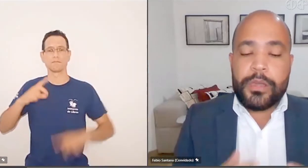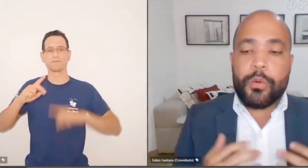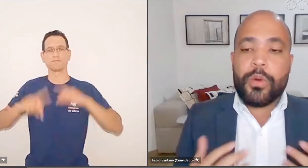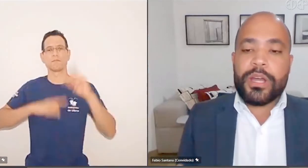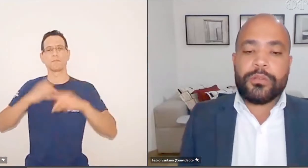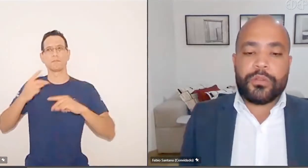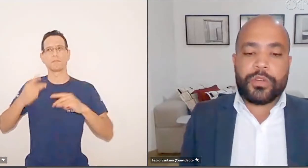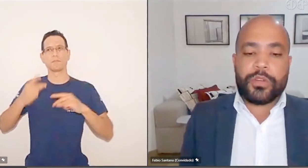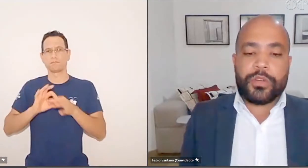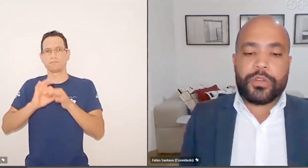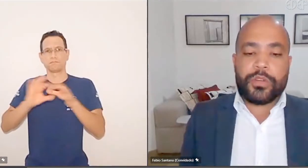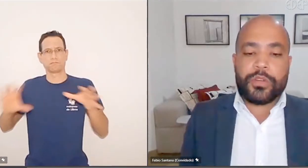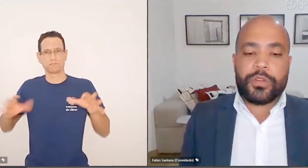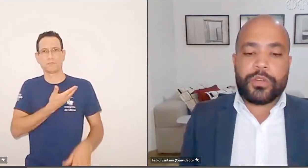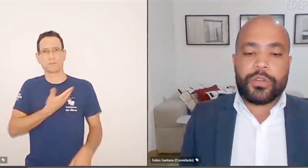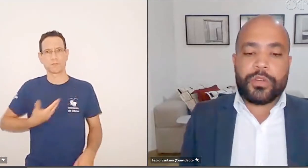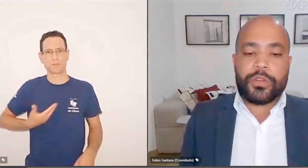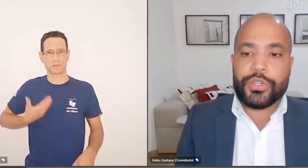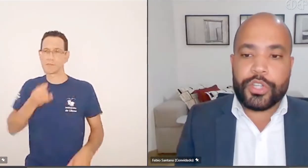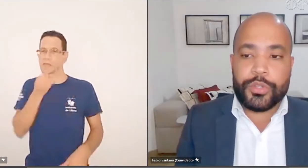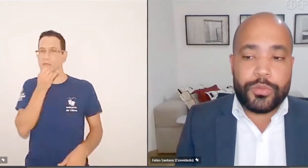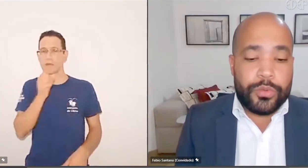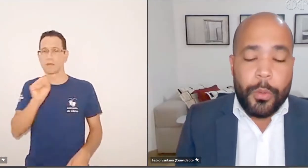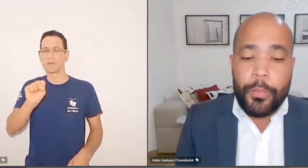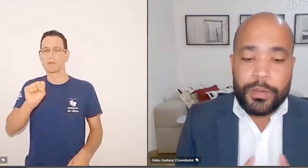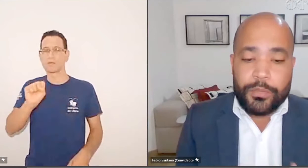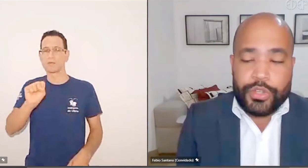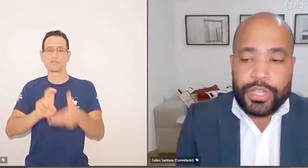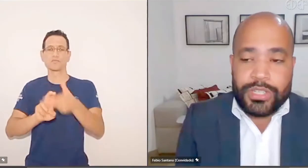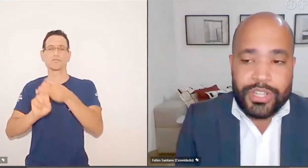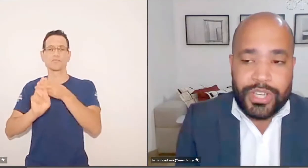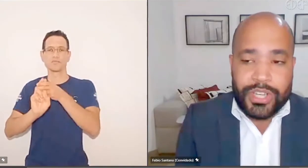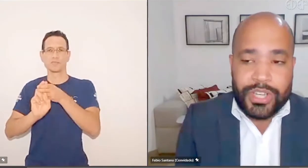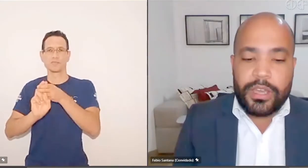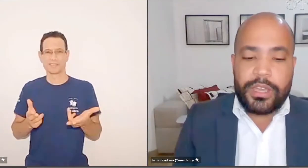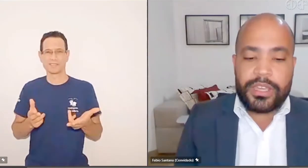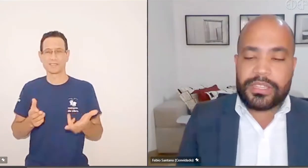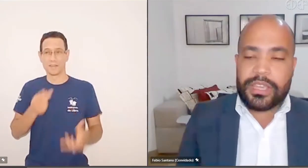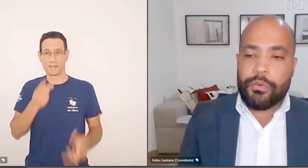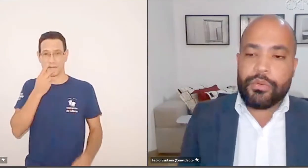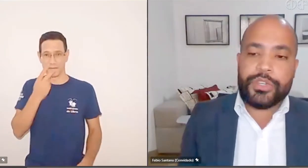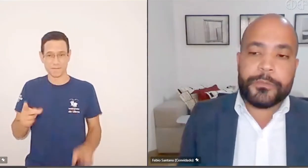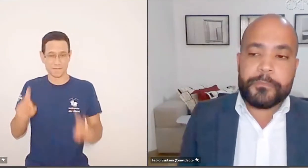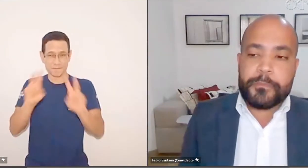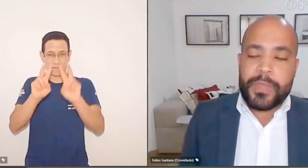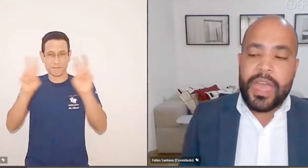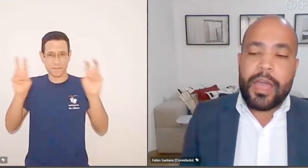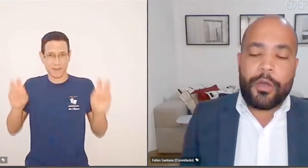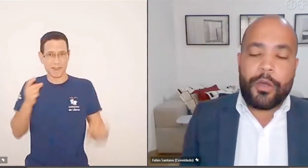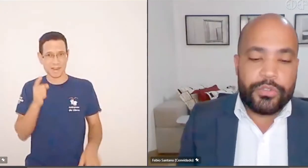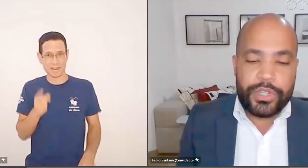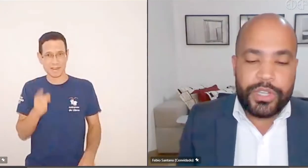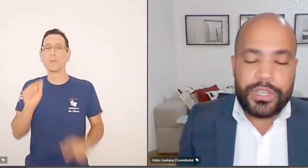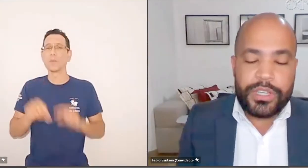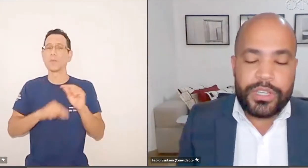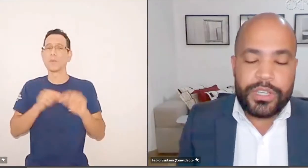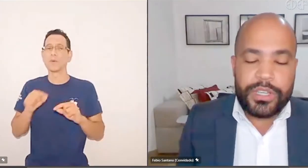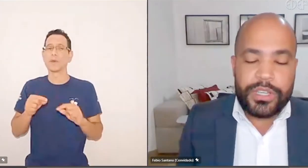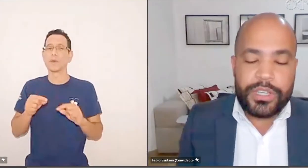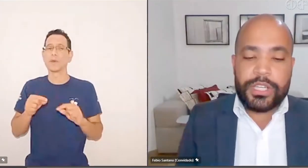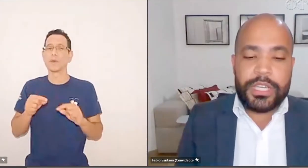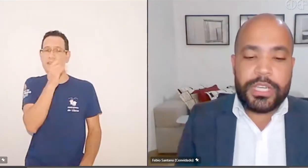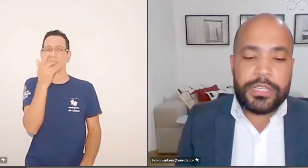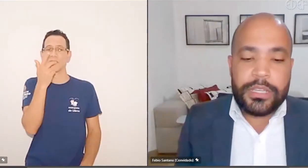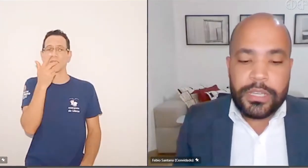Saúde. E quando nós falamos de saúde, nós não podemos nos esquecer jamais que a saúde é, como os italianos